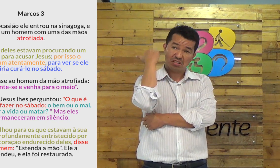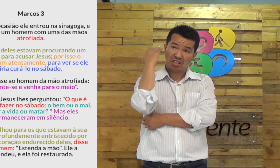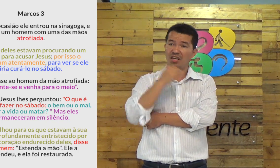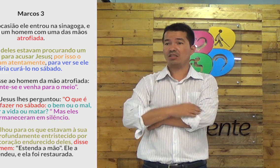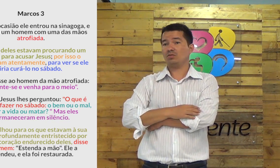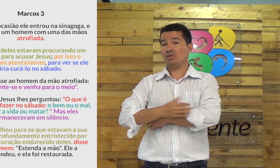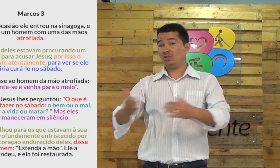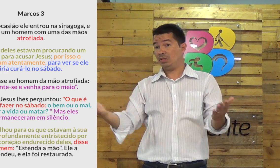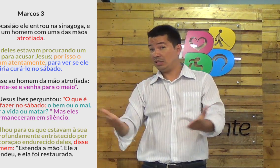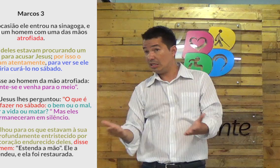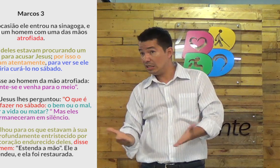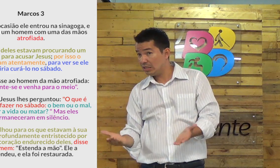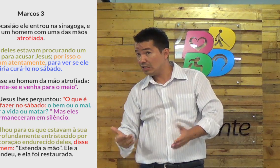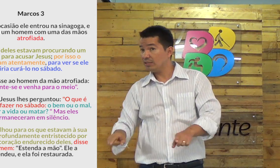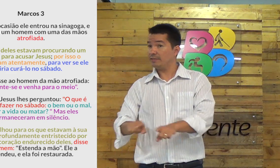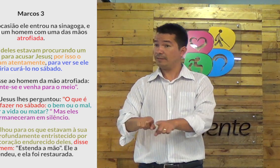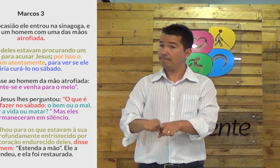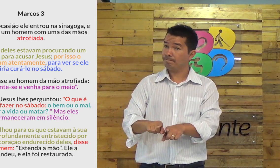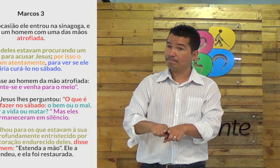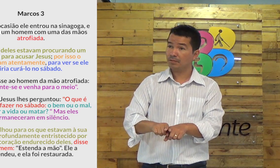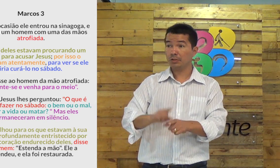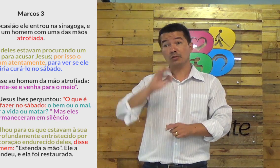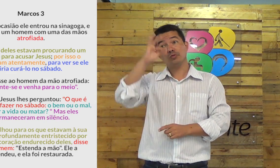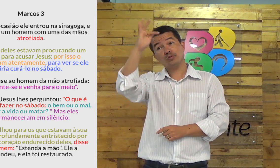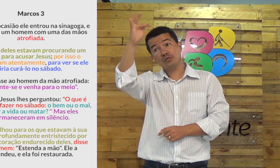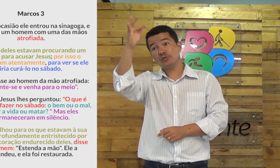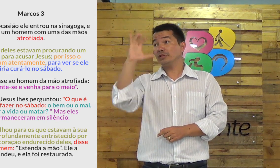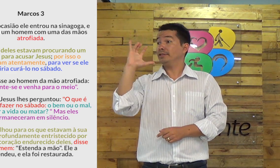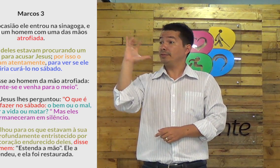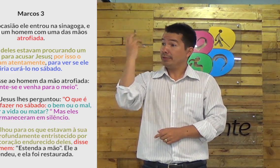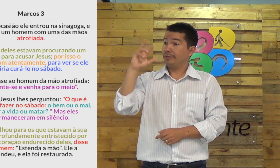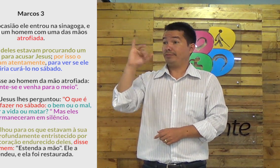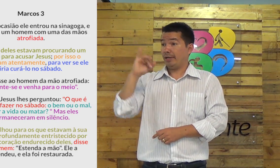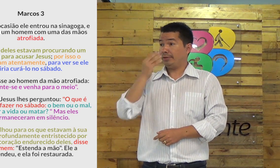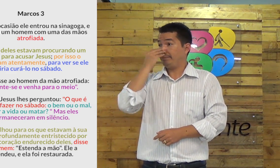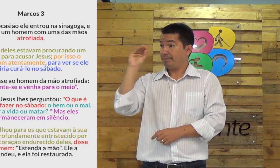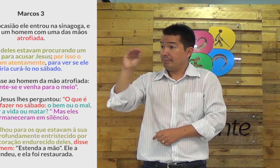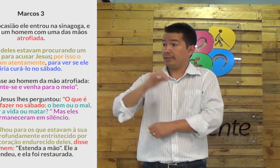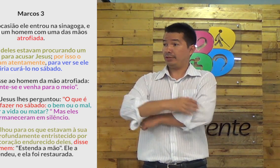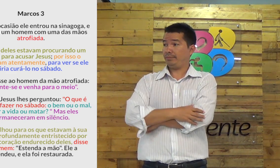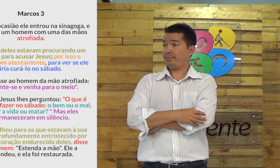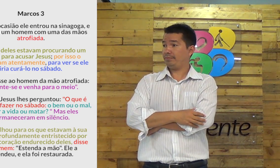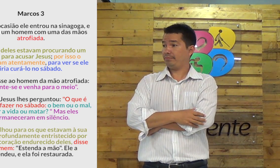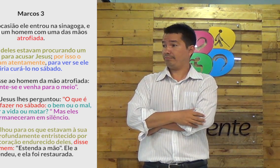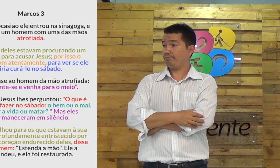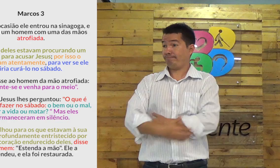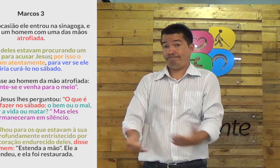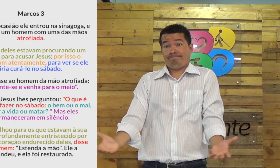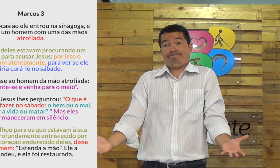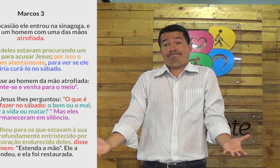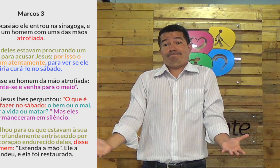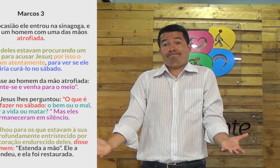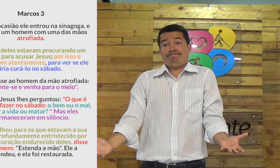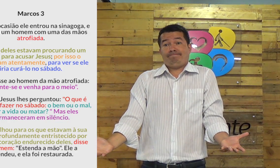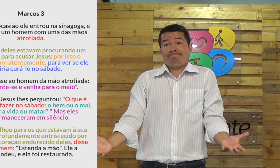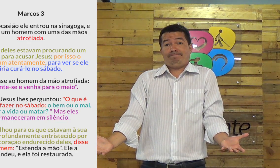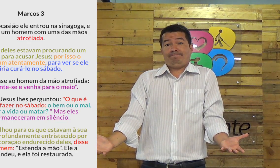Já aconteceu isso, talvez? Ou está acontecendo? Ou talvez um dia vai acontecer? Não sei. Acontece?